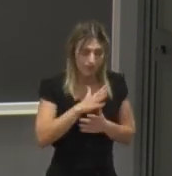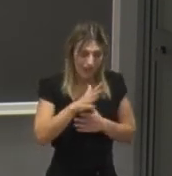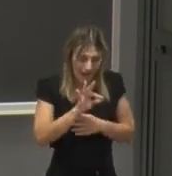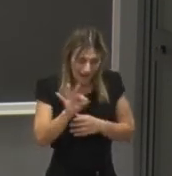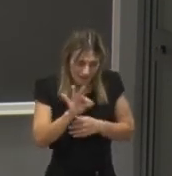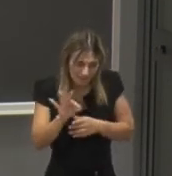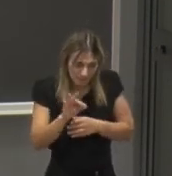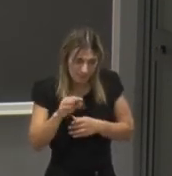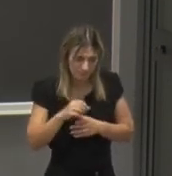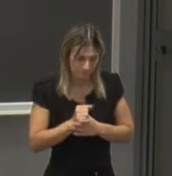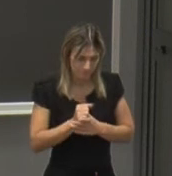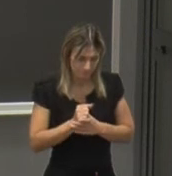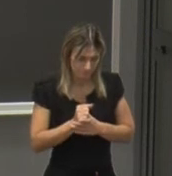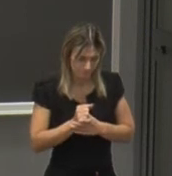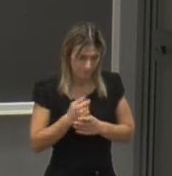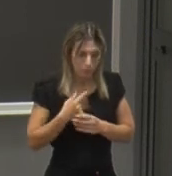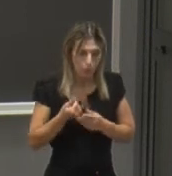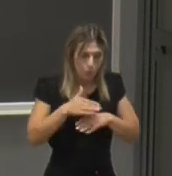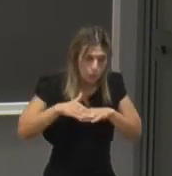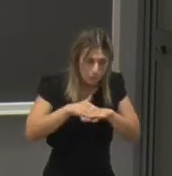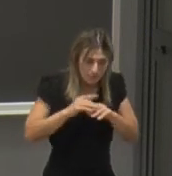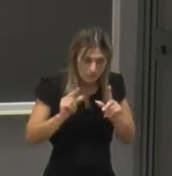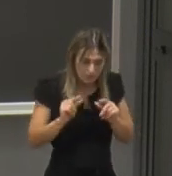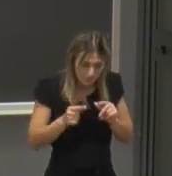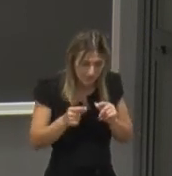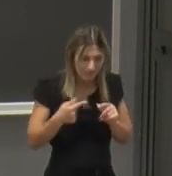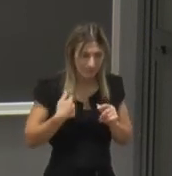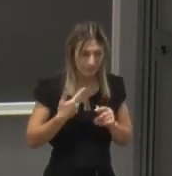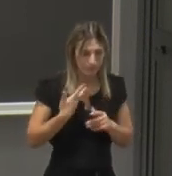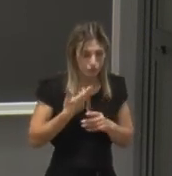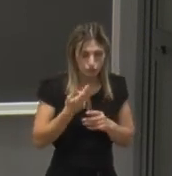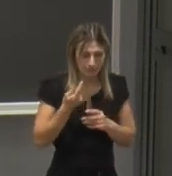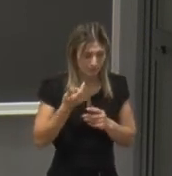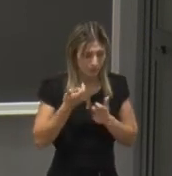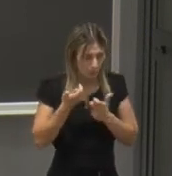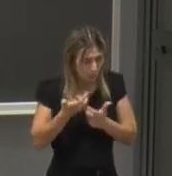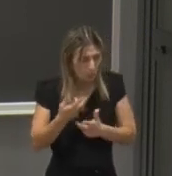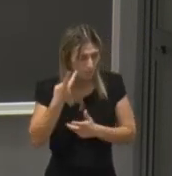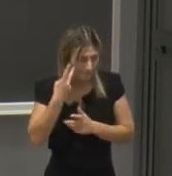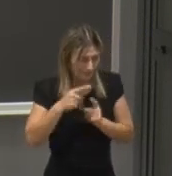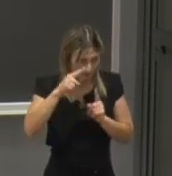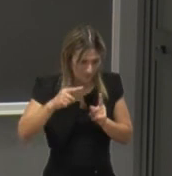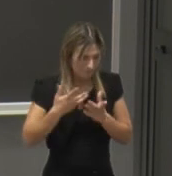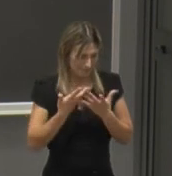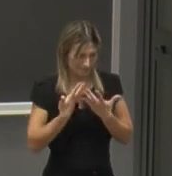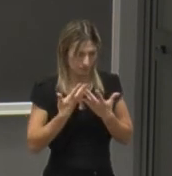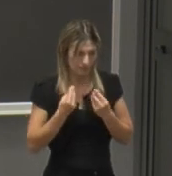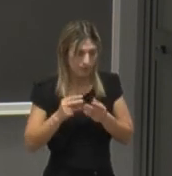l'epidemiologia le superfici minime le equazioni differenziali alle derivate parziali